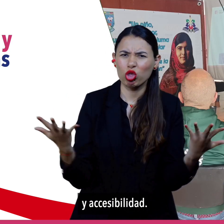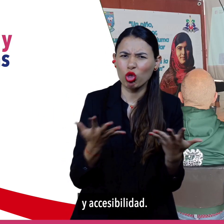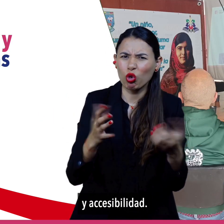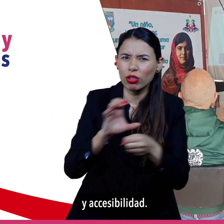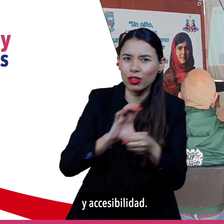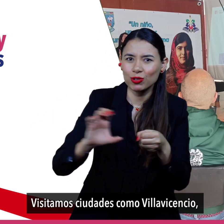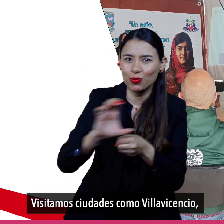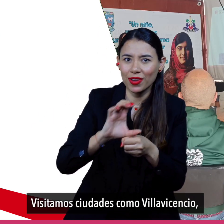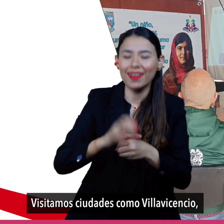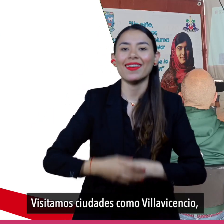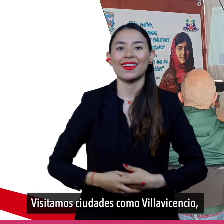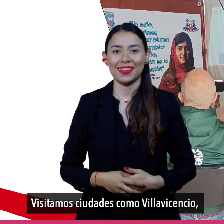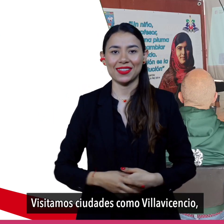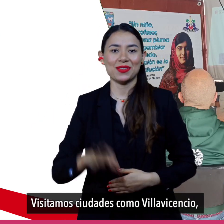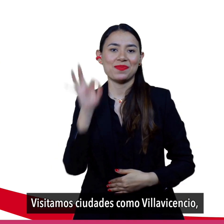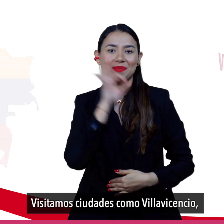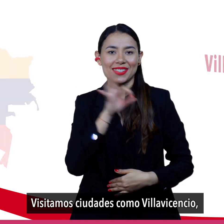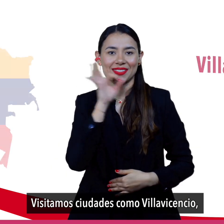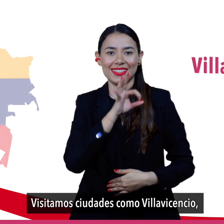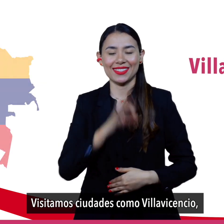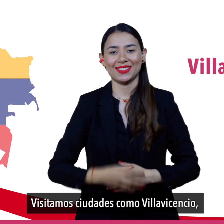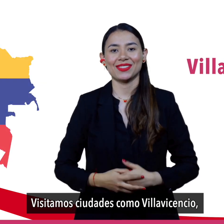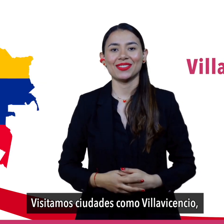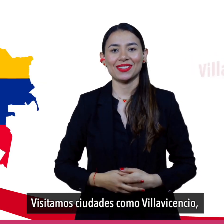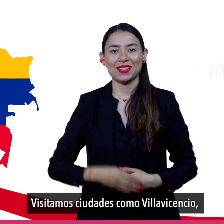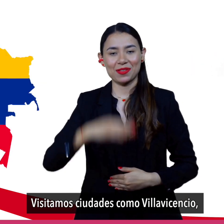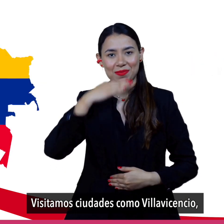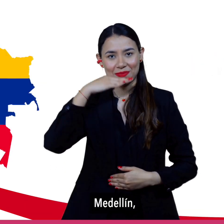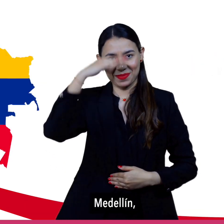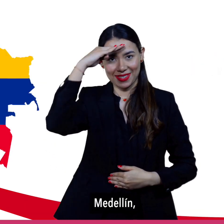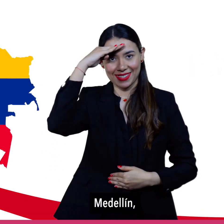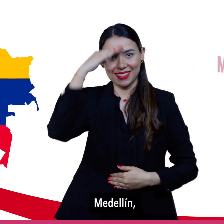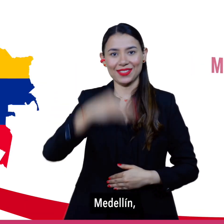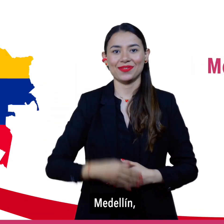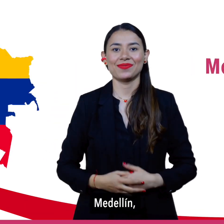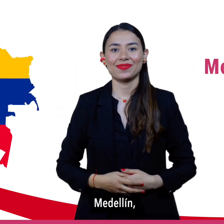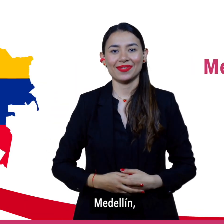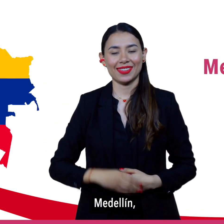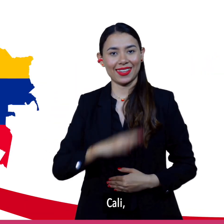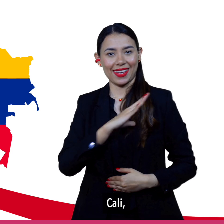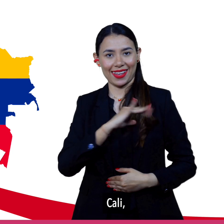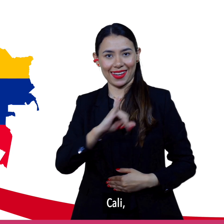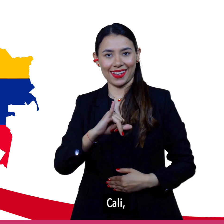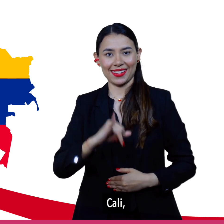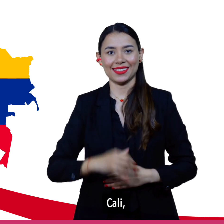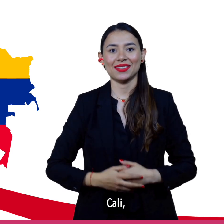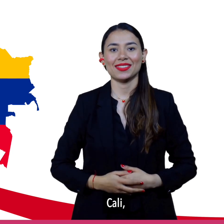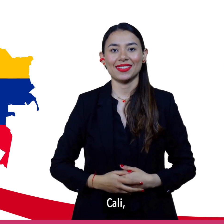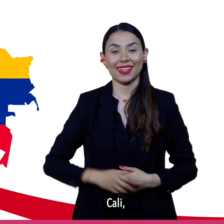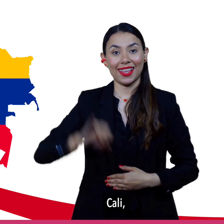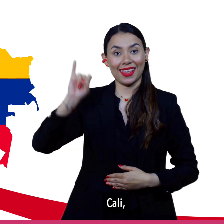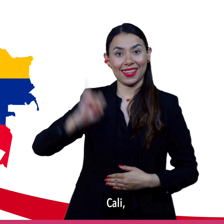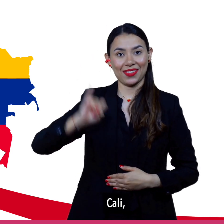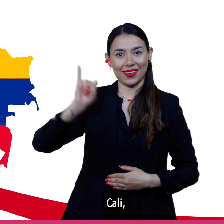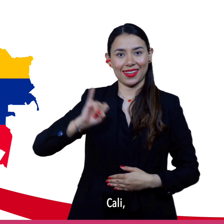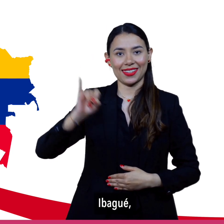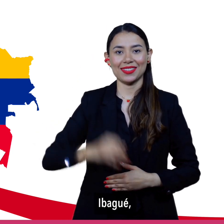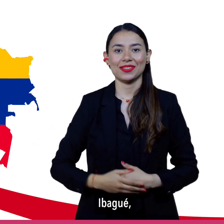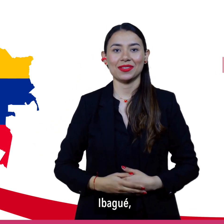Visitamos ciudades como Villavicencio, Medellín, Cali, Ibagué,